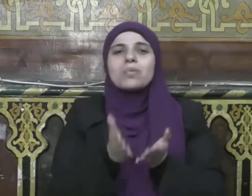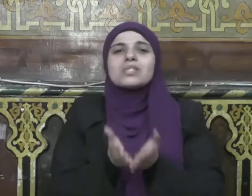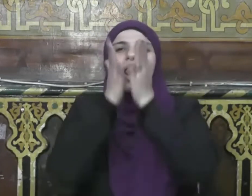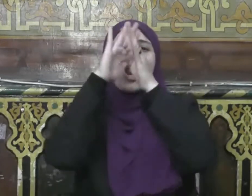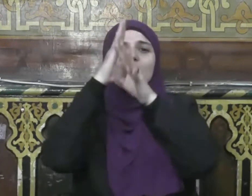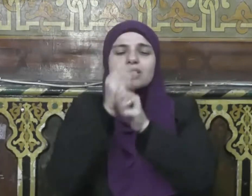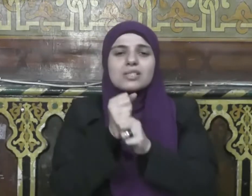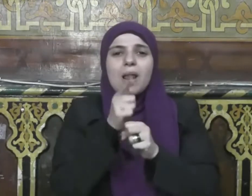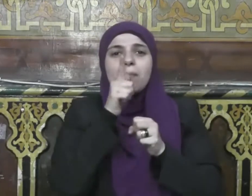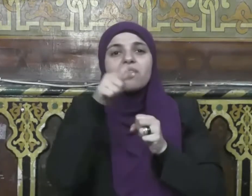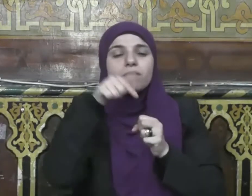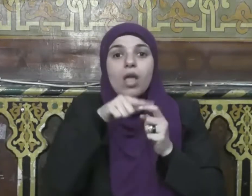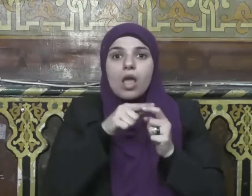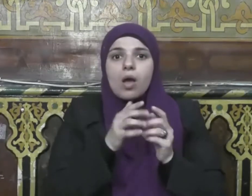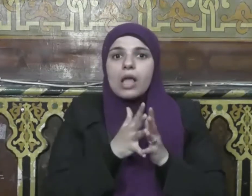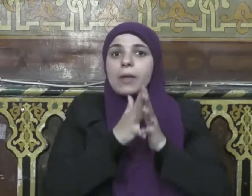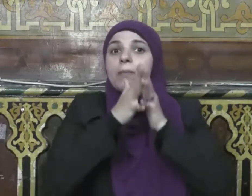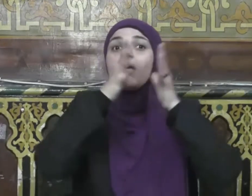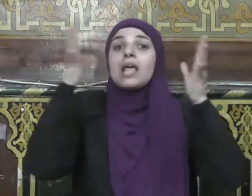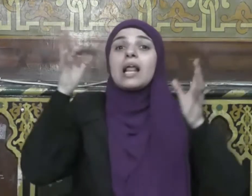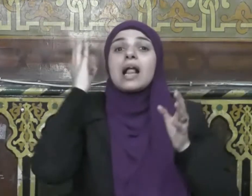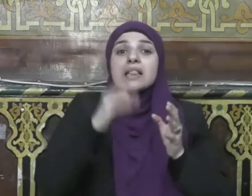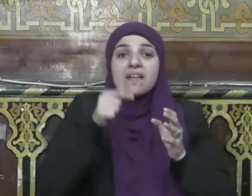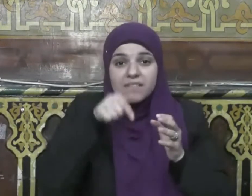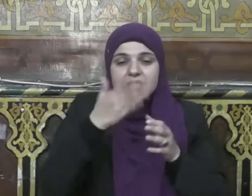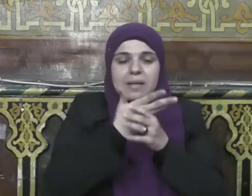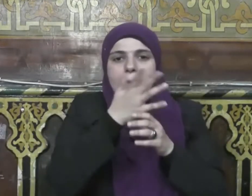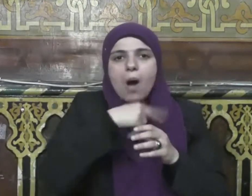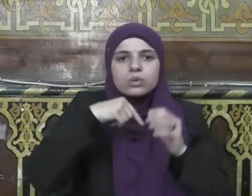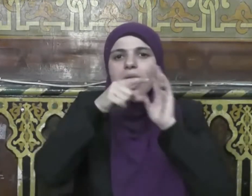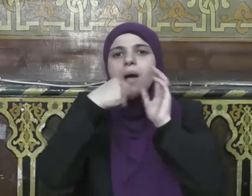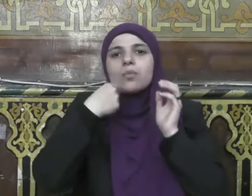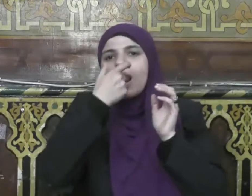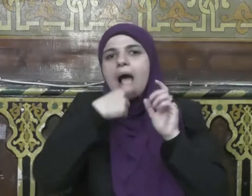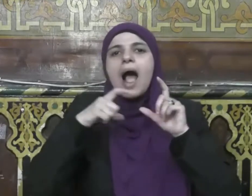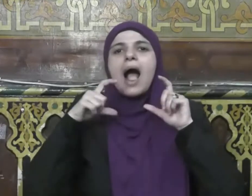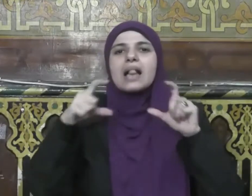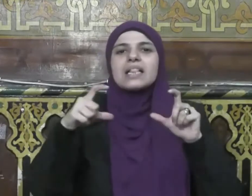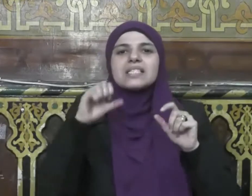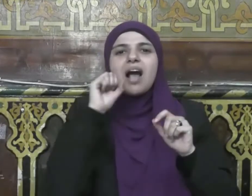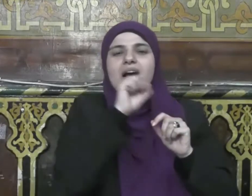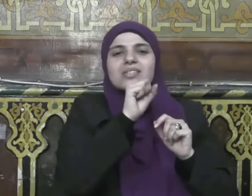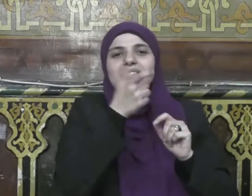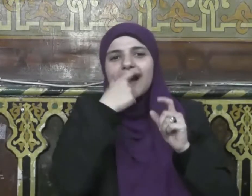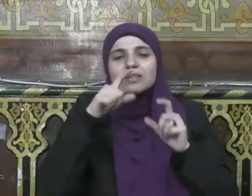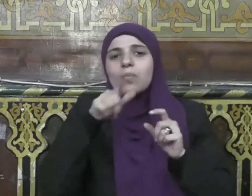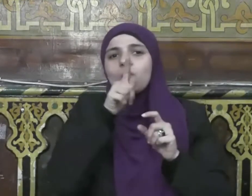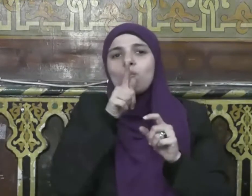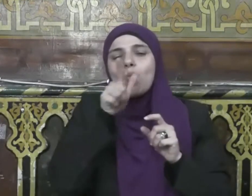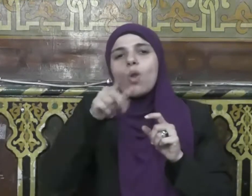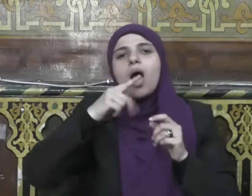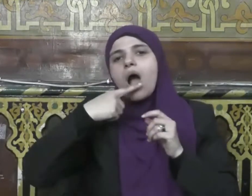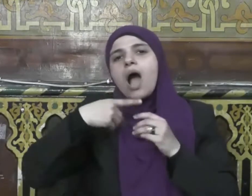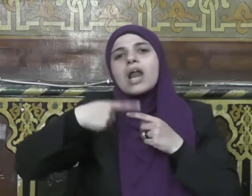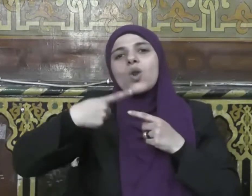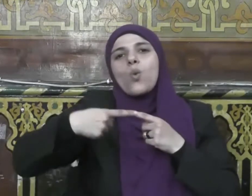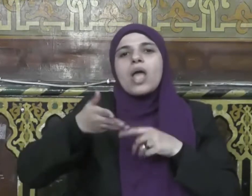الكدسي الذي يرويه عن رب العزة سبحانه أنا الله